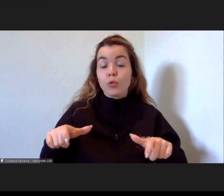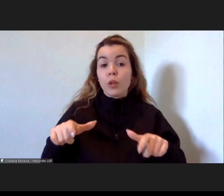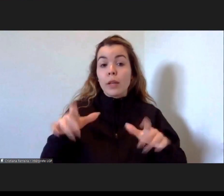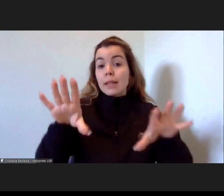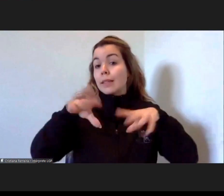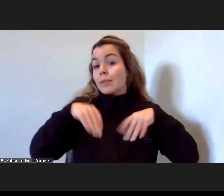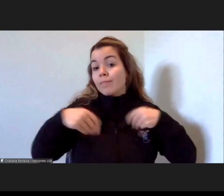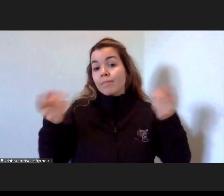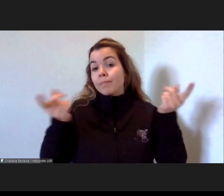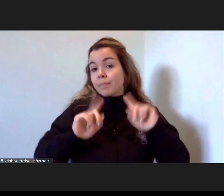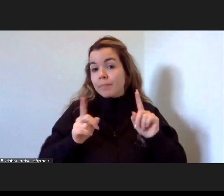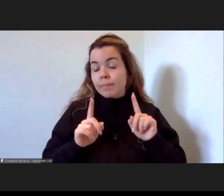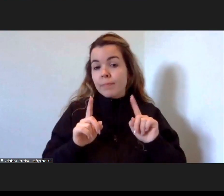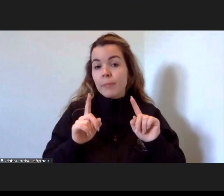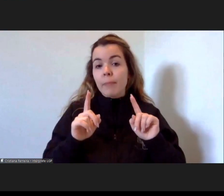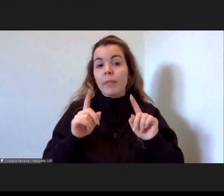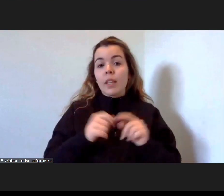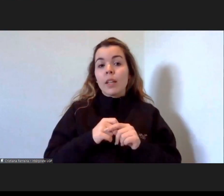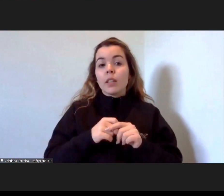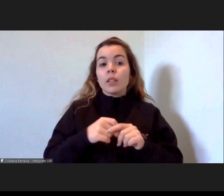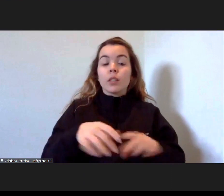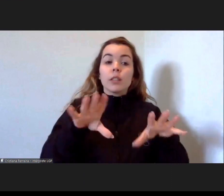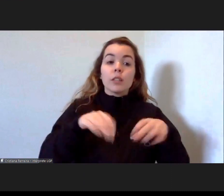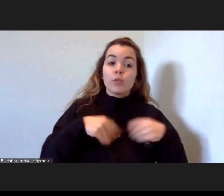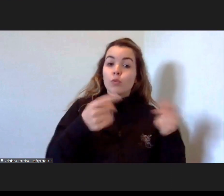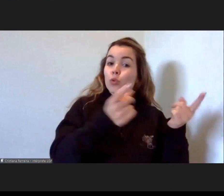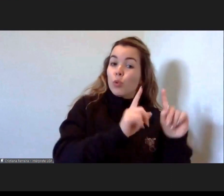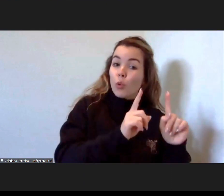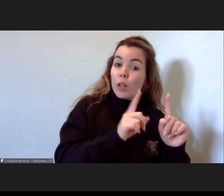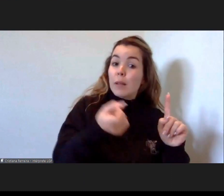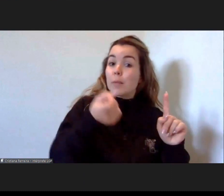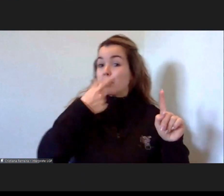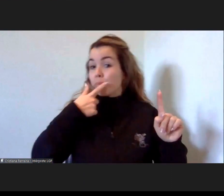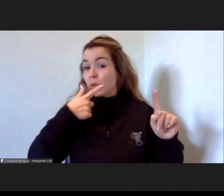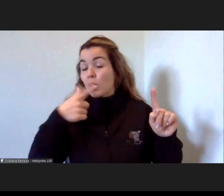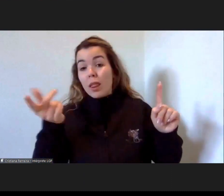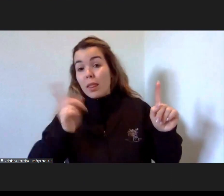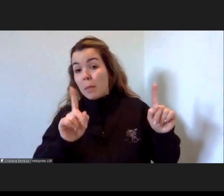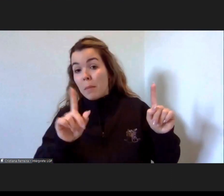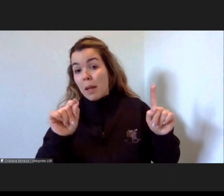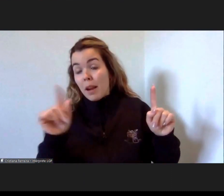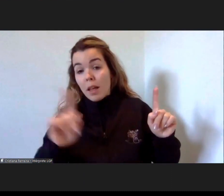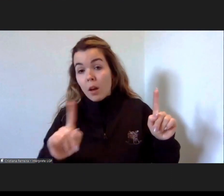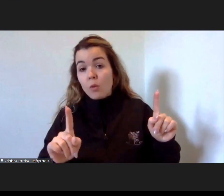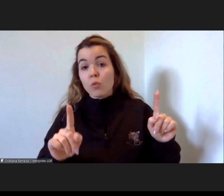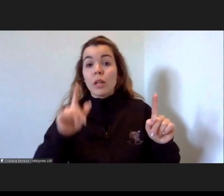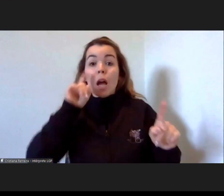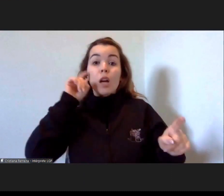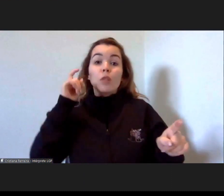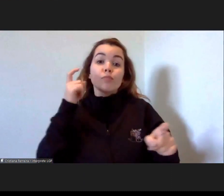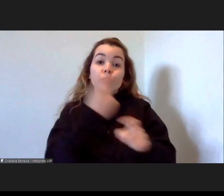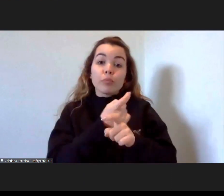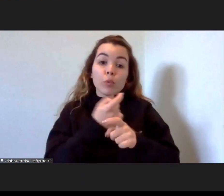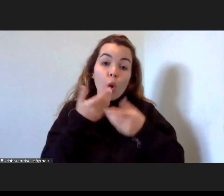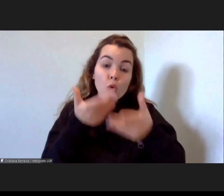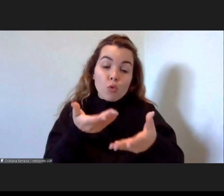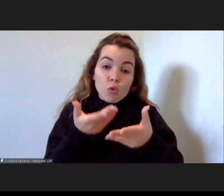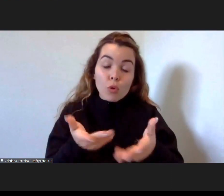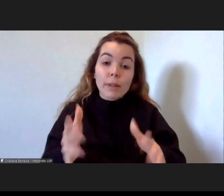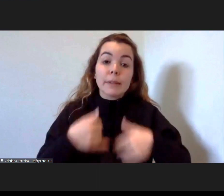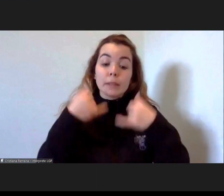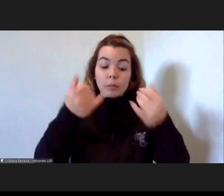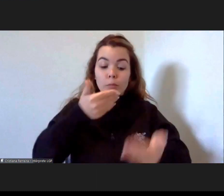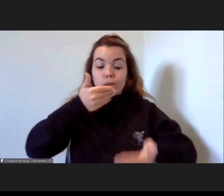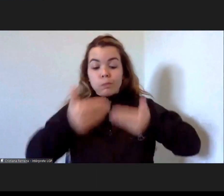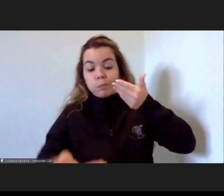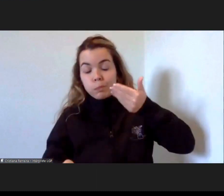aceitar portanto não aceitando a doença não tomam medicação que as deixem mais estáveis isso gera descompensações a família não